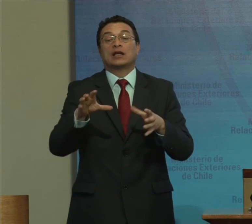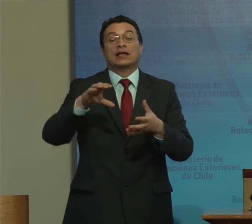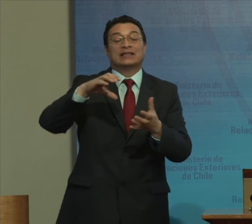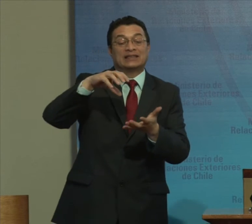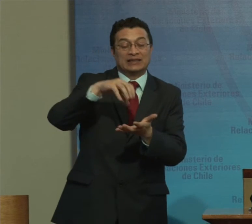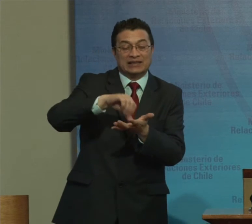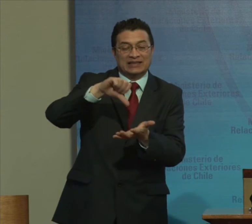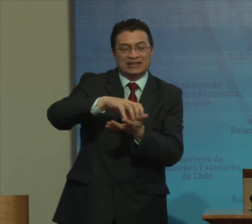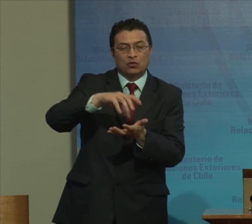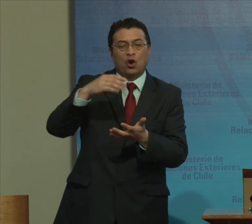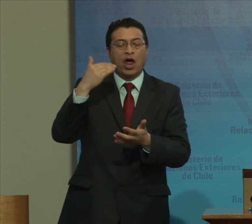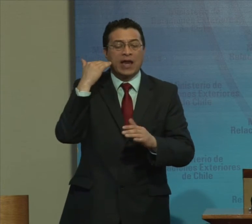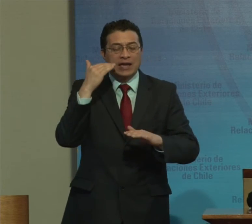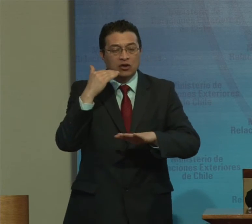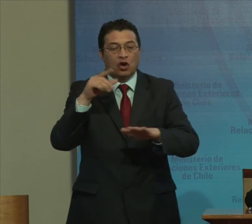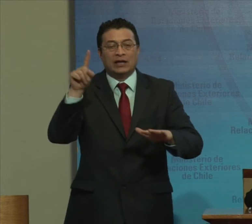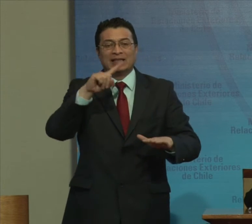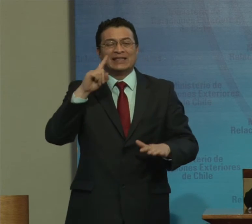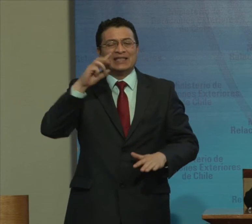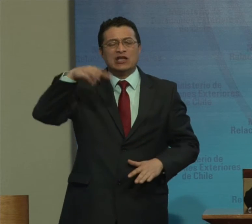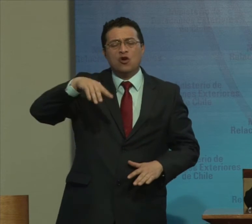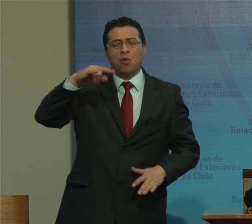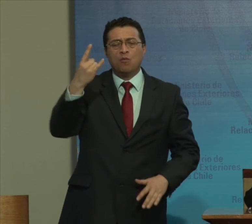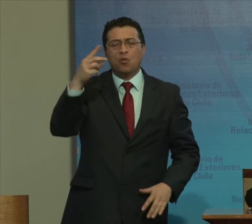Discapacidad De Chile Simunidis